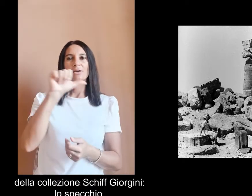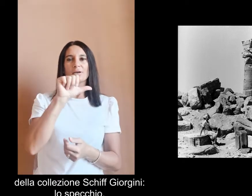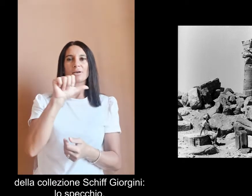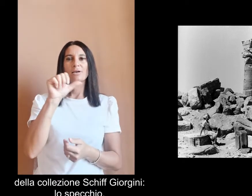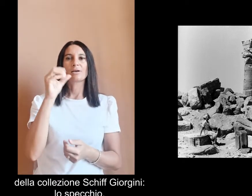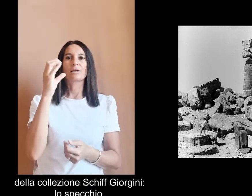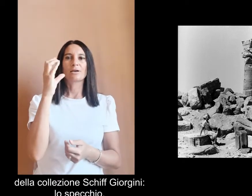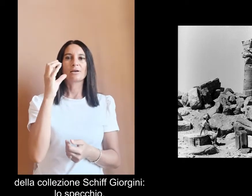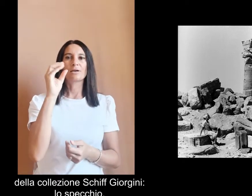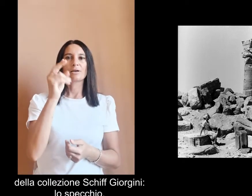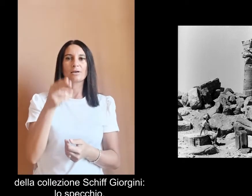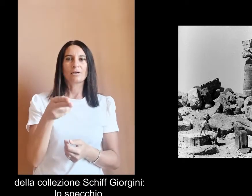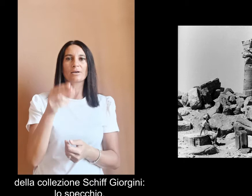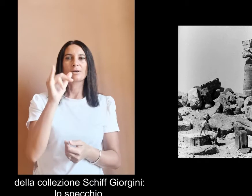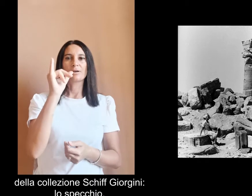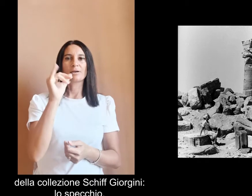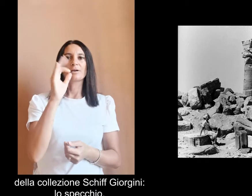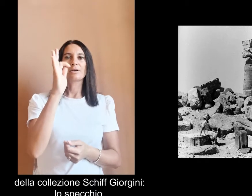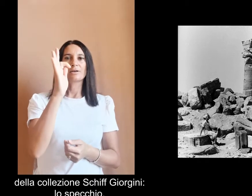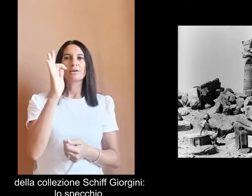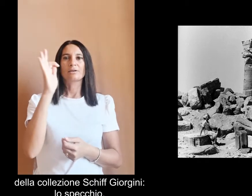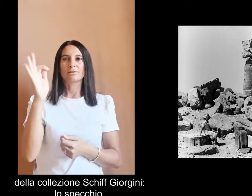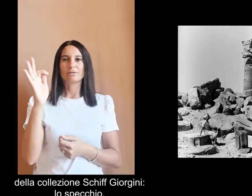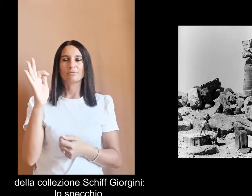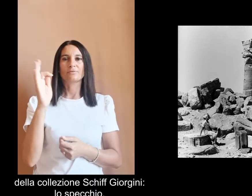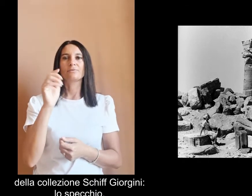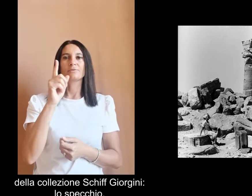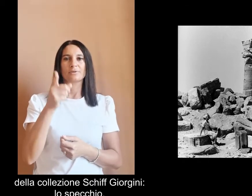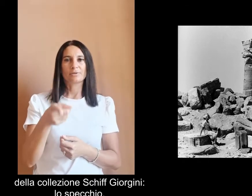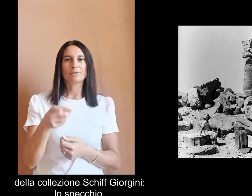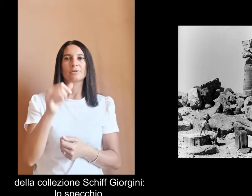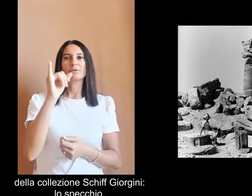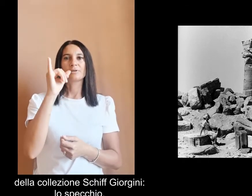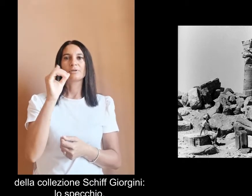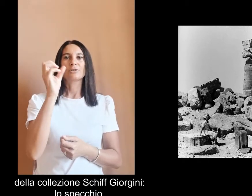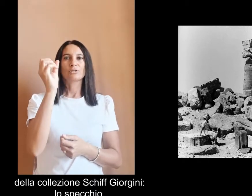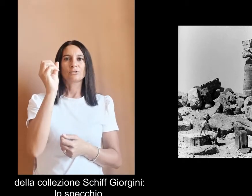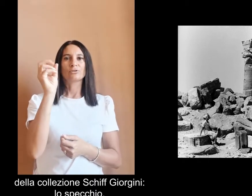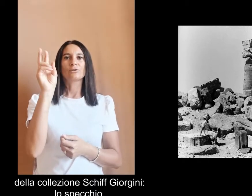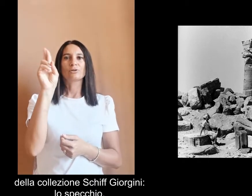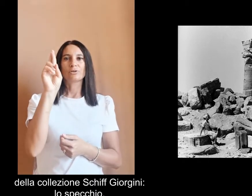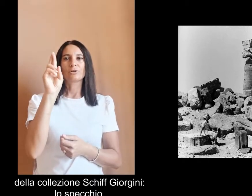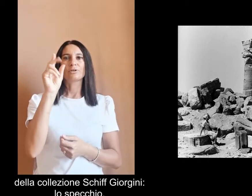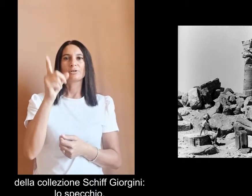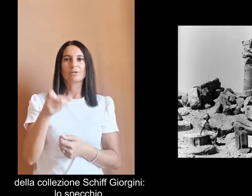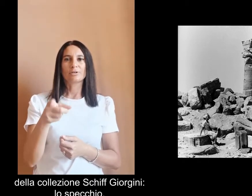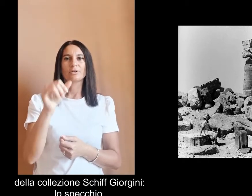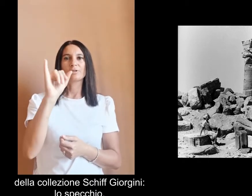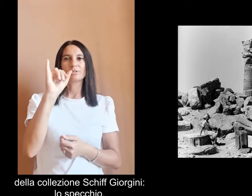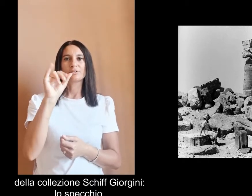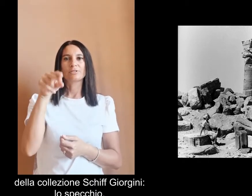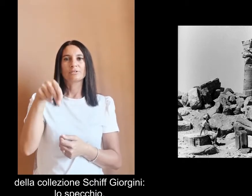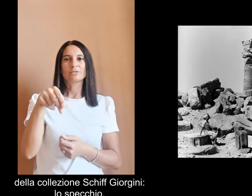collezione Schiff Giorgini